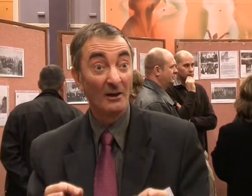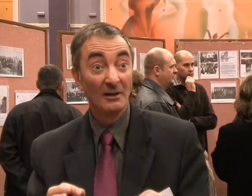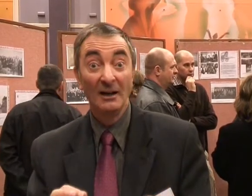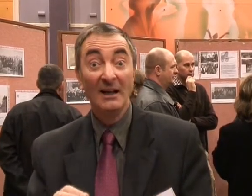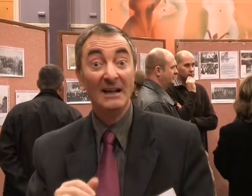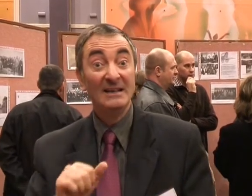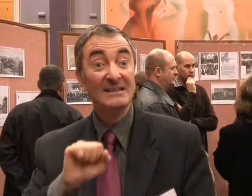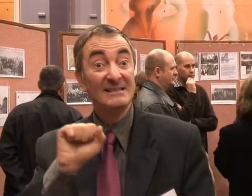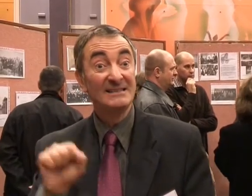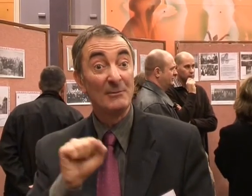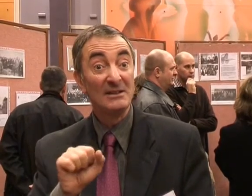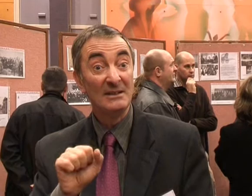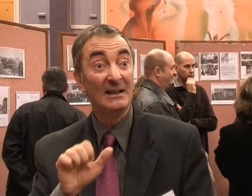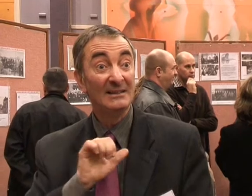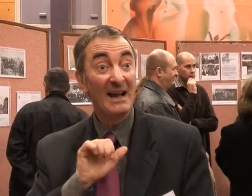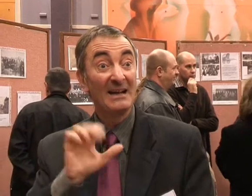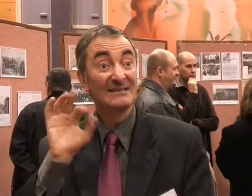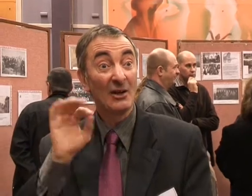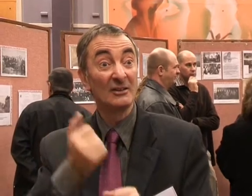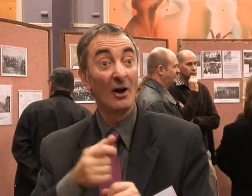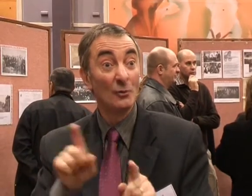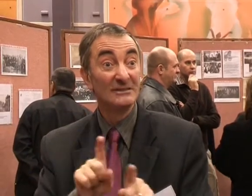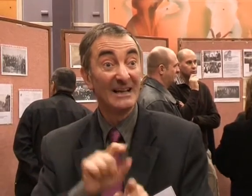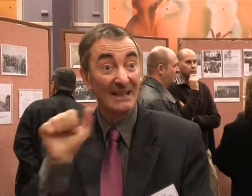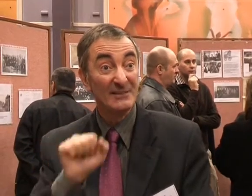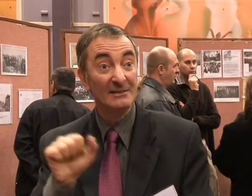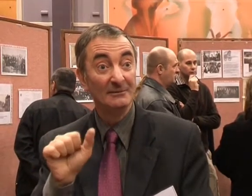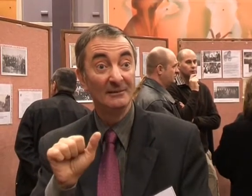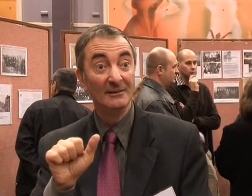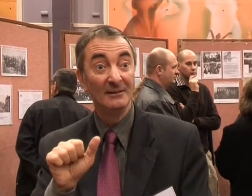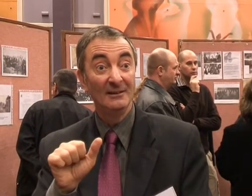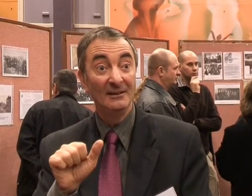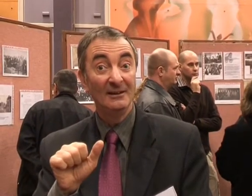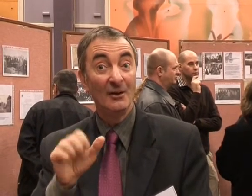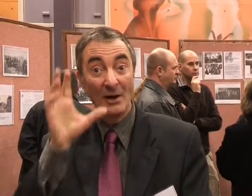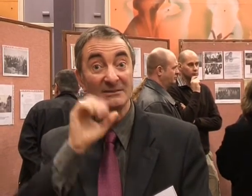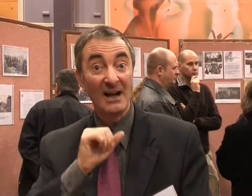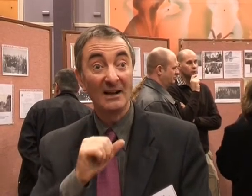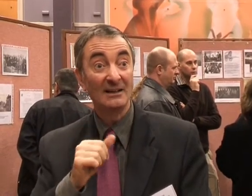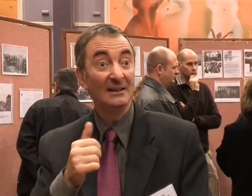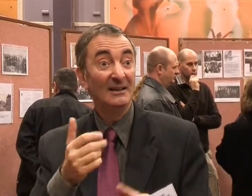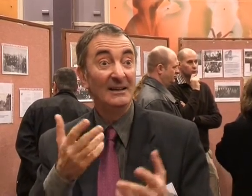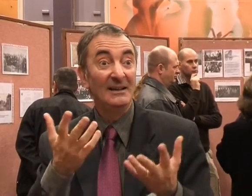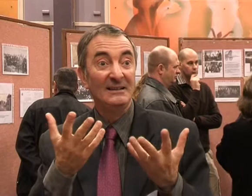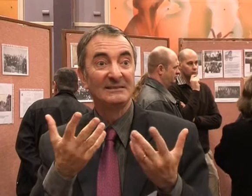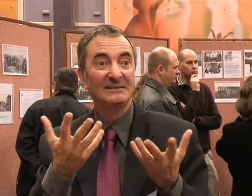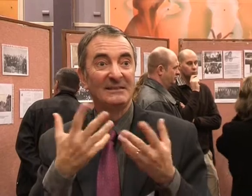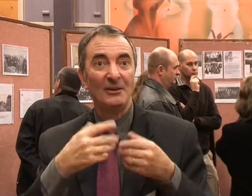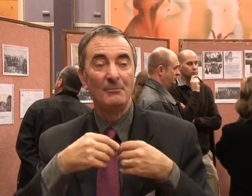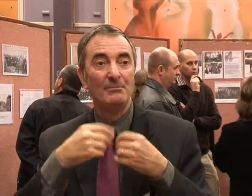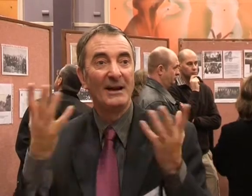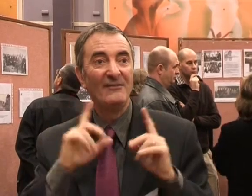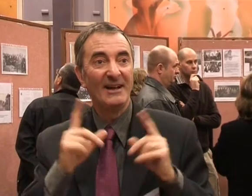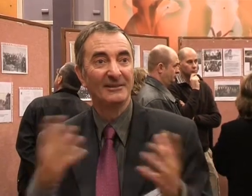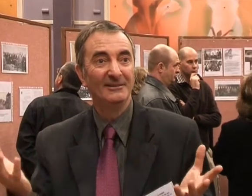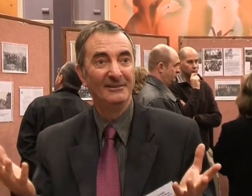nous sommes un samedi. Et il a 50 ans, la maison des Sourds du Pas-de-Calais était créée justement aussi un samedi. Vraiment, c'est un hasard, c'est incroyable,